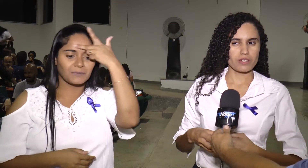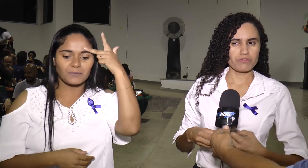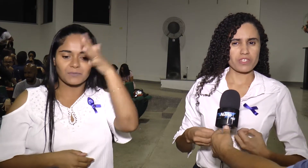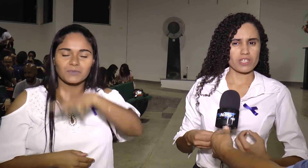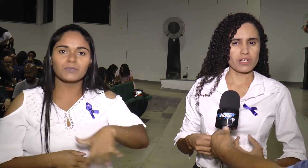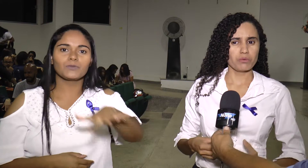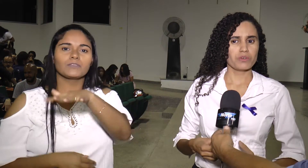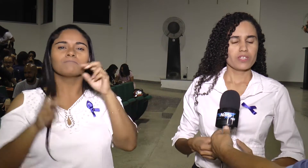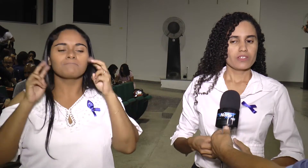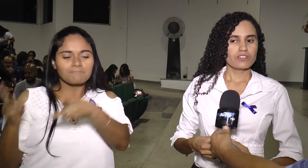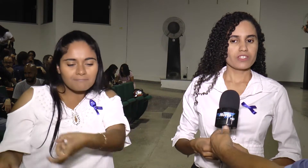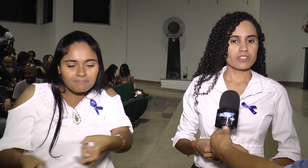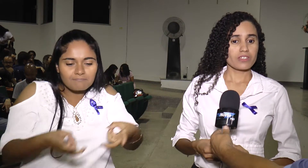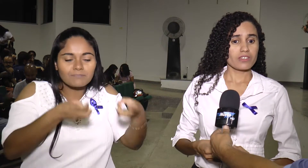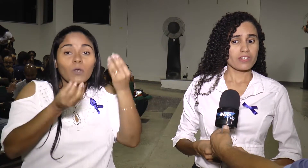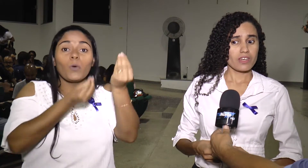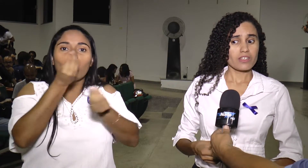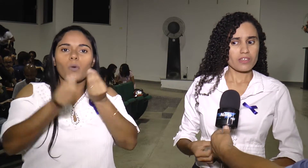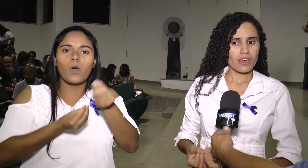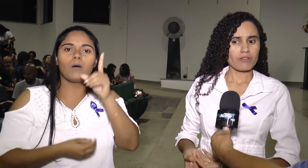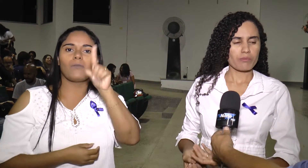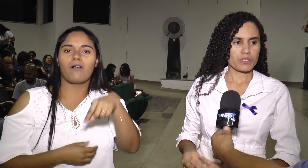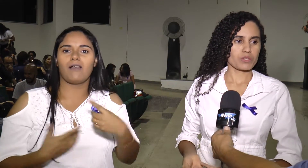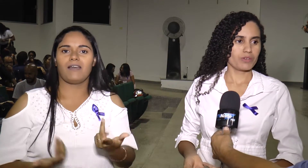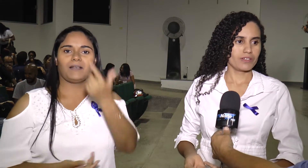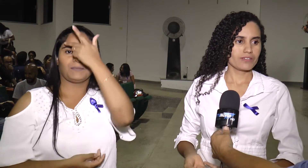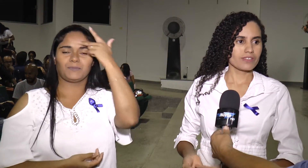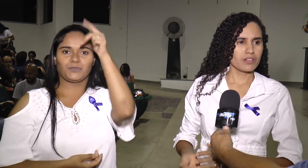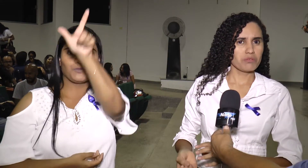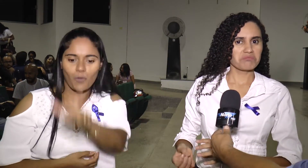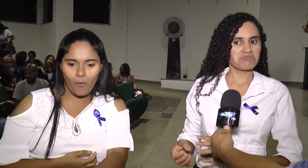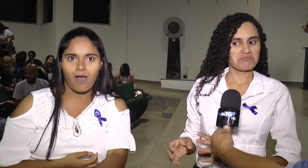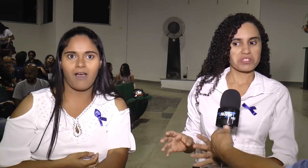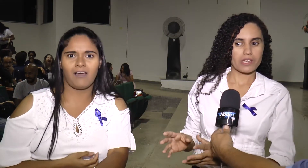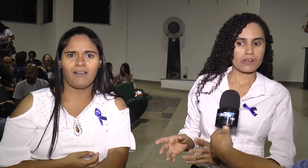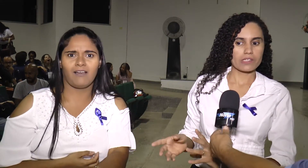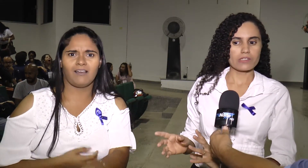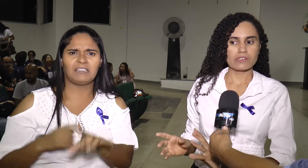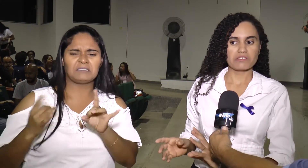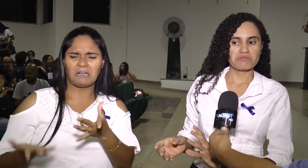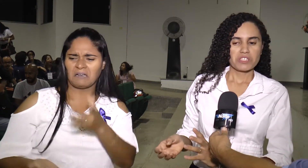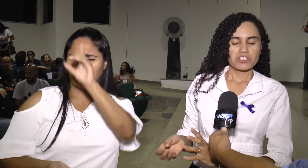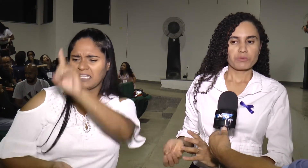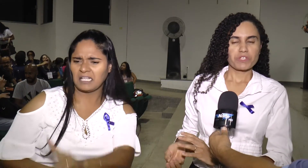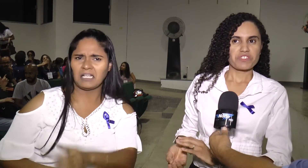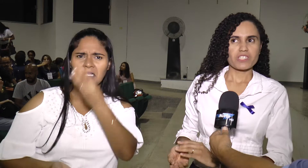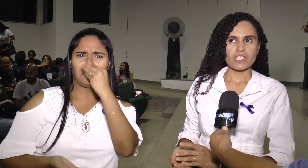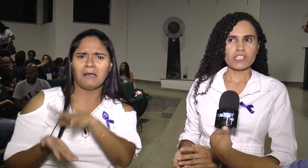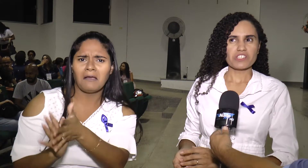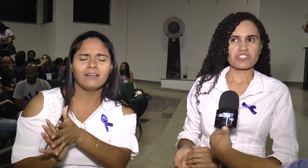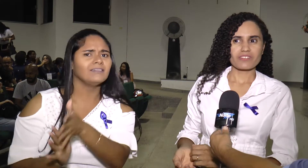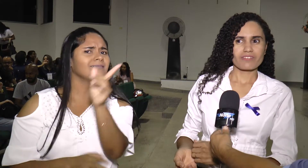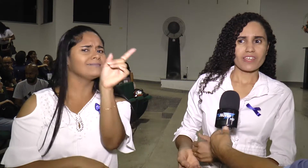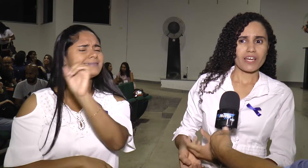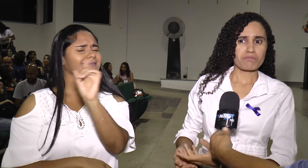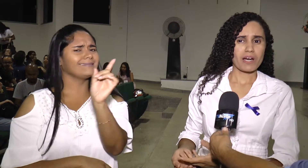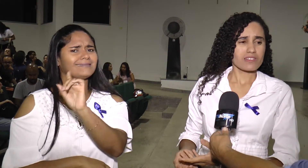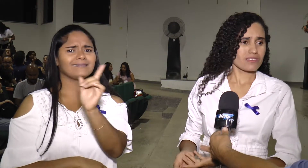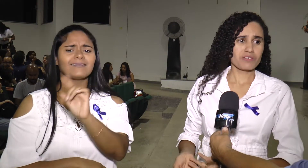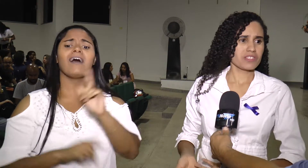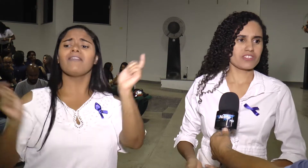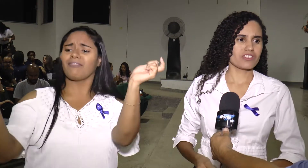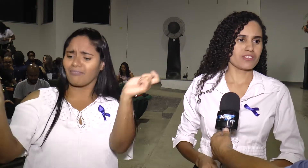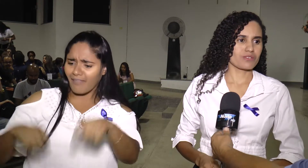essa visão de que ele é uma pessoa E não um ser ali tipo deficiente, que é